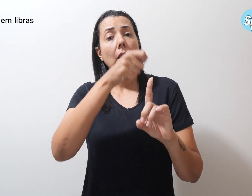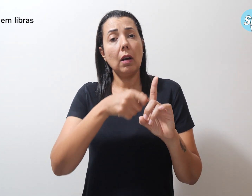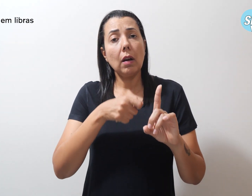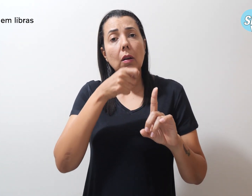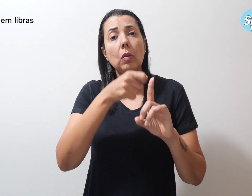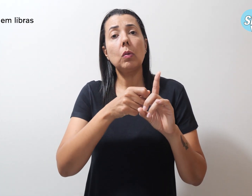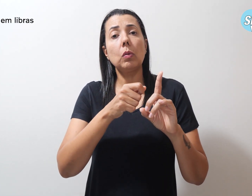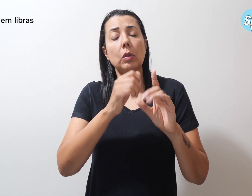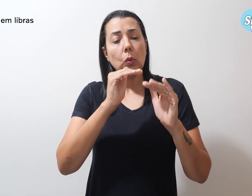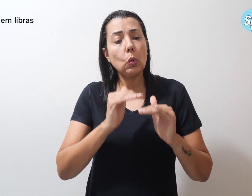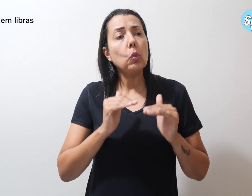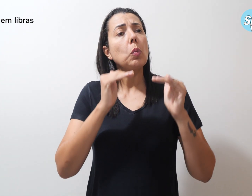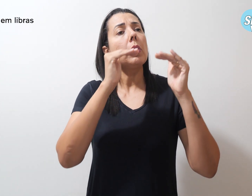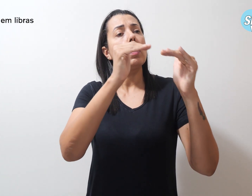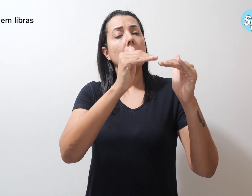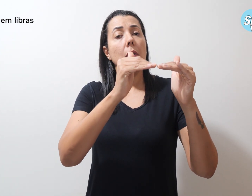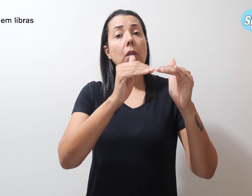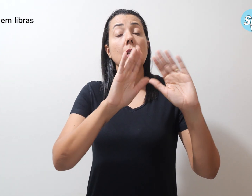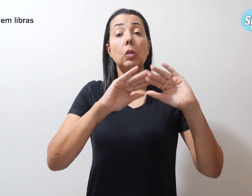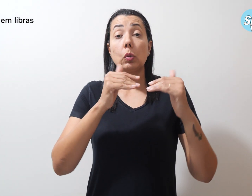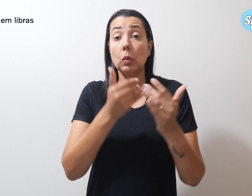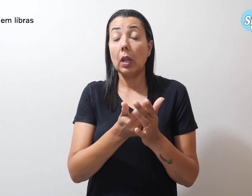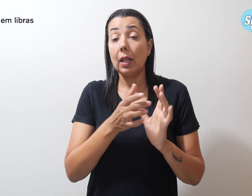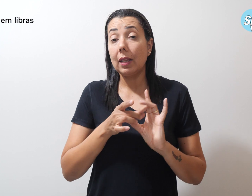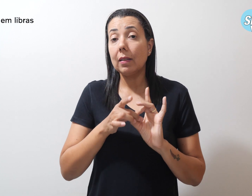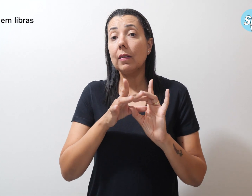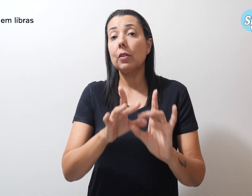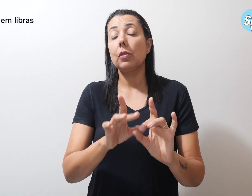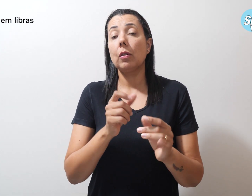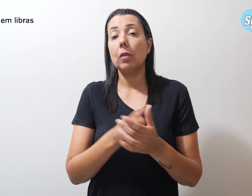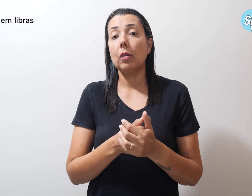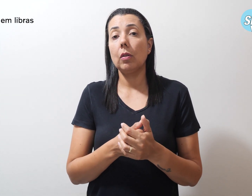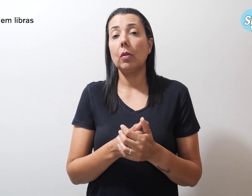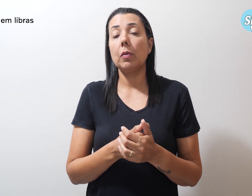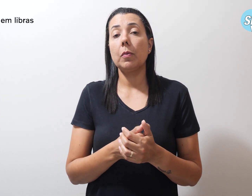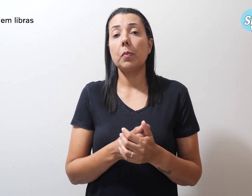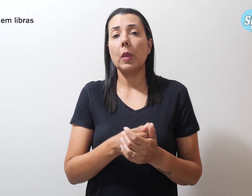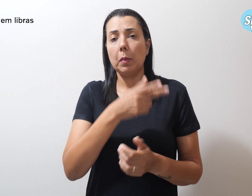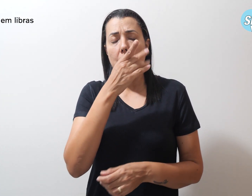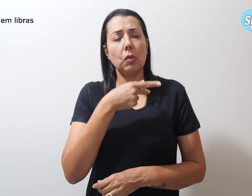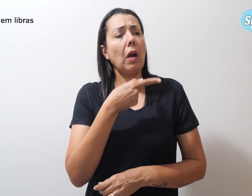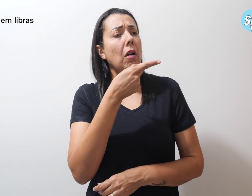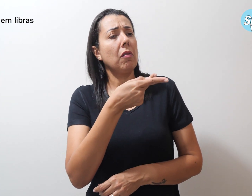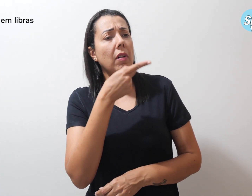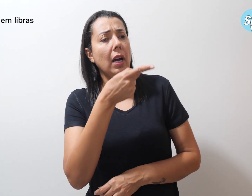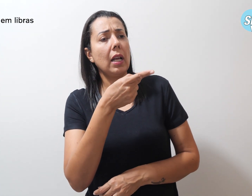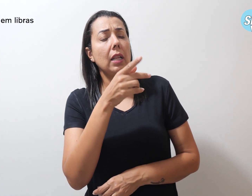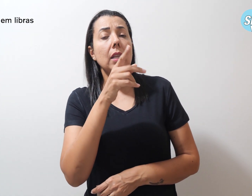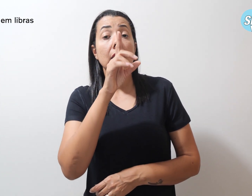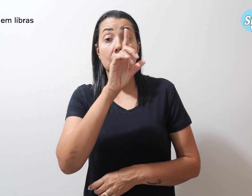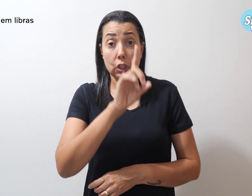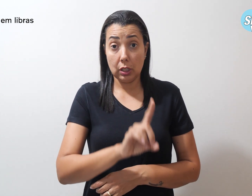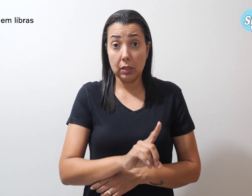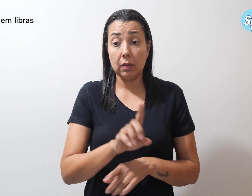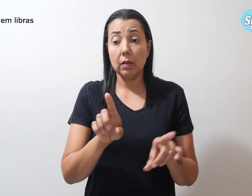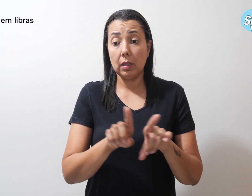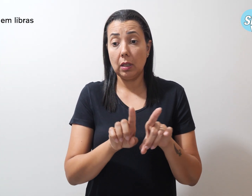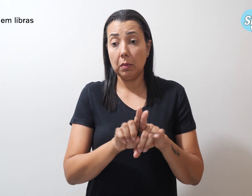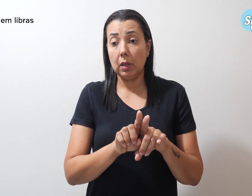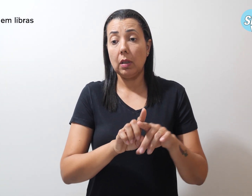Supervisor Escolar deixou de ser o alcaguete e olhos da diretoria para ser um profissional